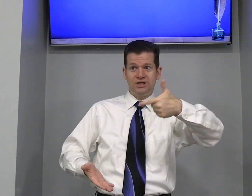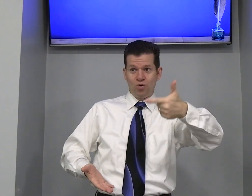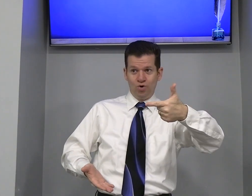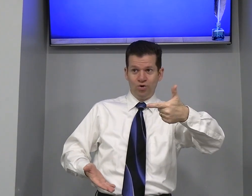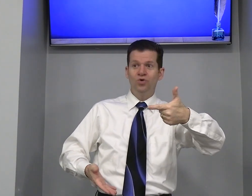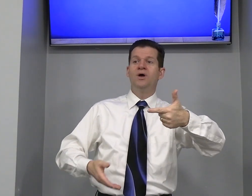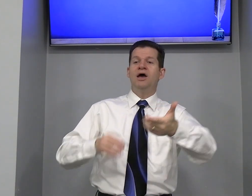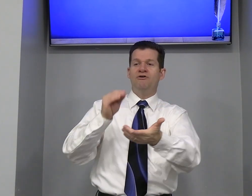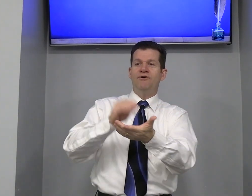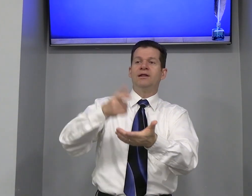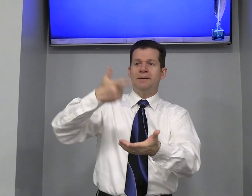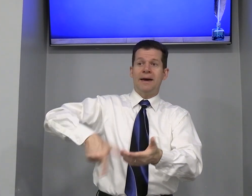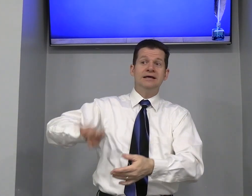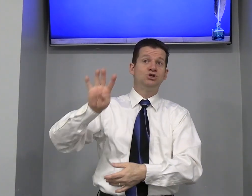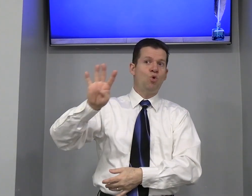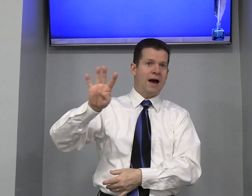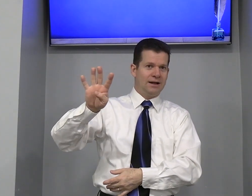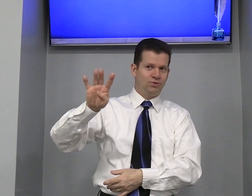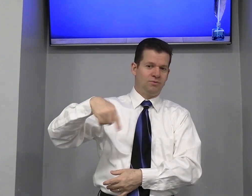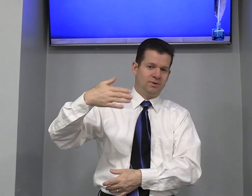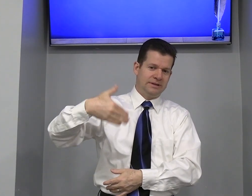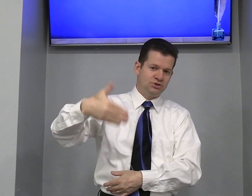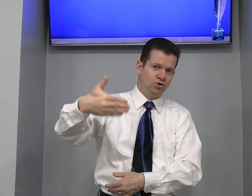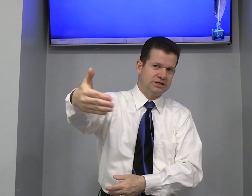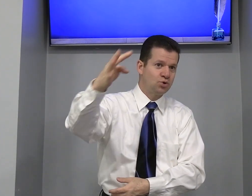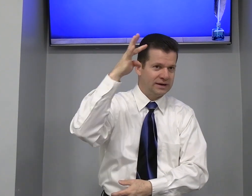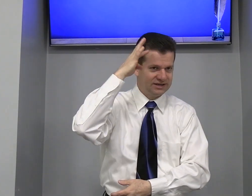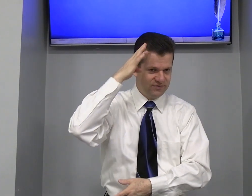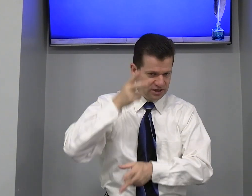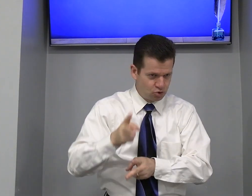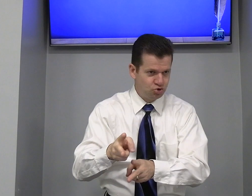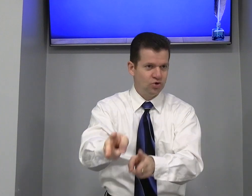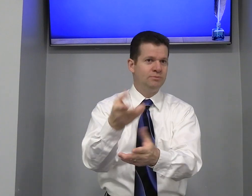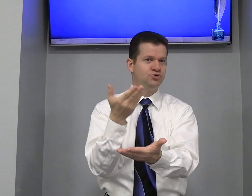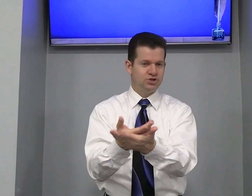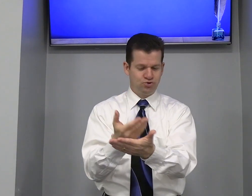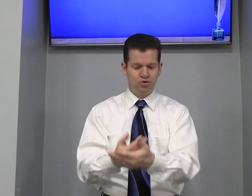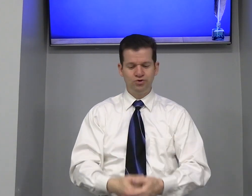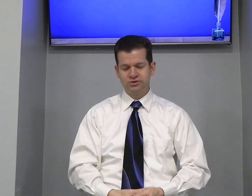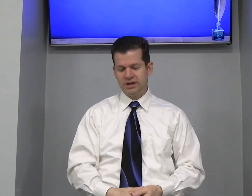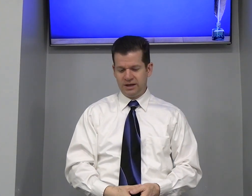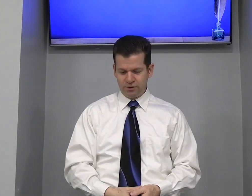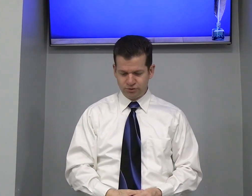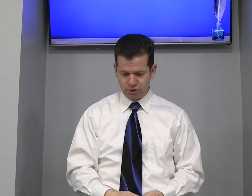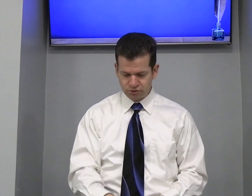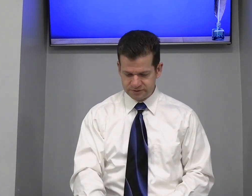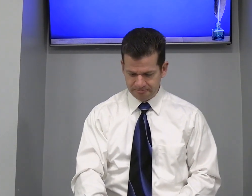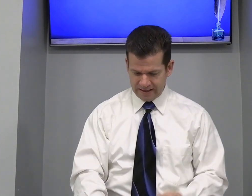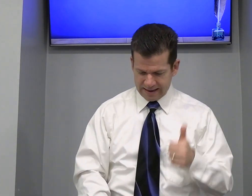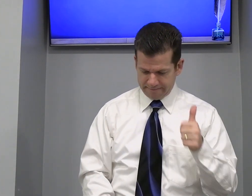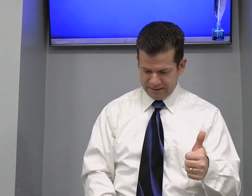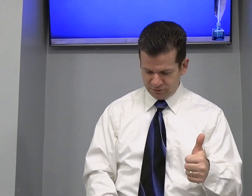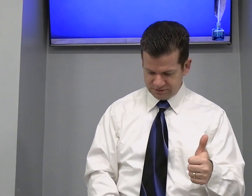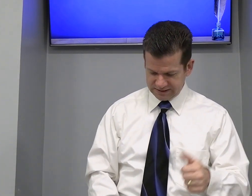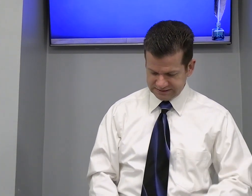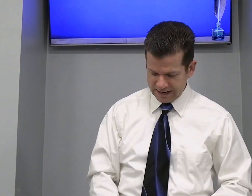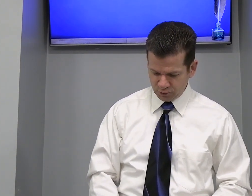segundo Falta mais 4 Nas outras cortas, queridos, continuamos os estudos dos outros capítulos Tá certo?